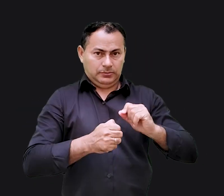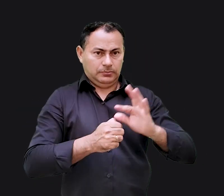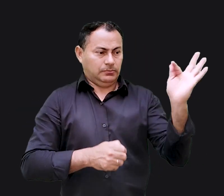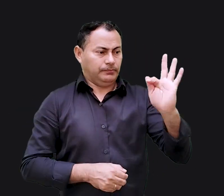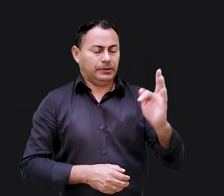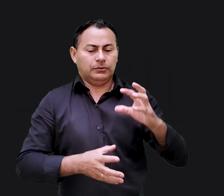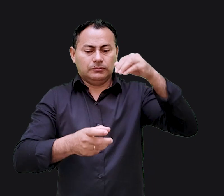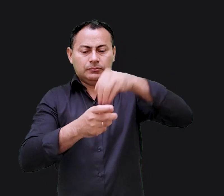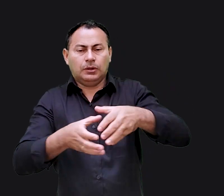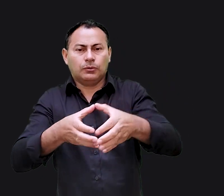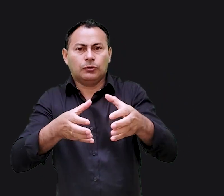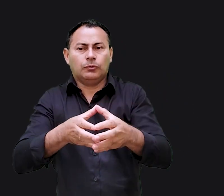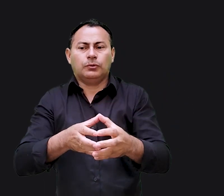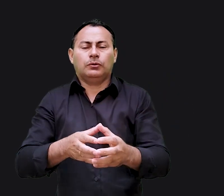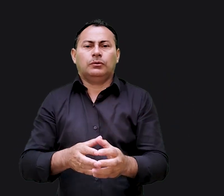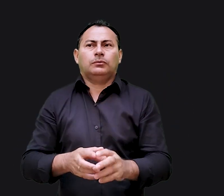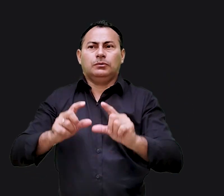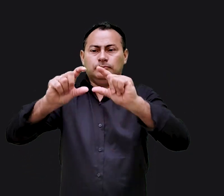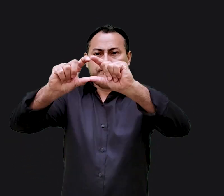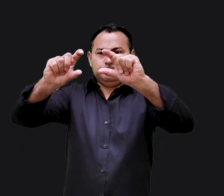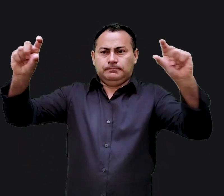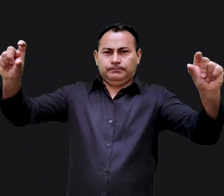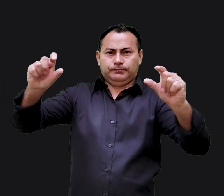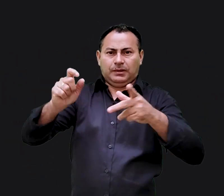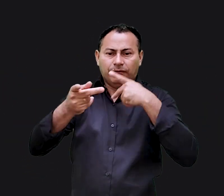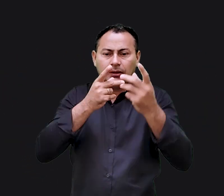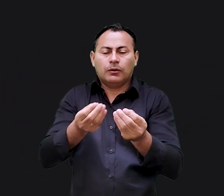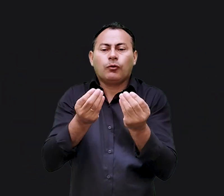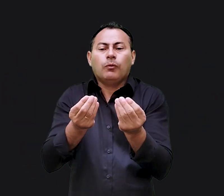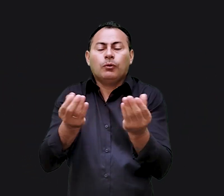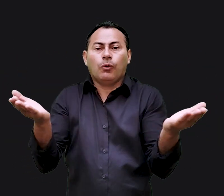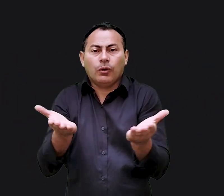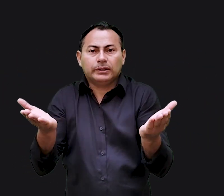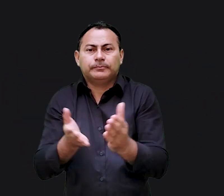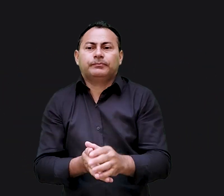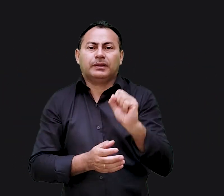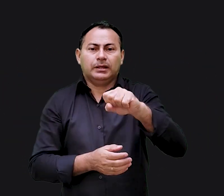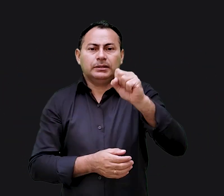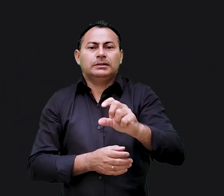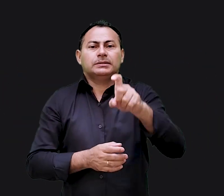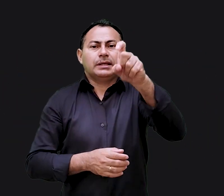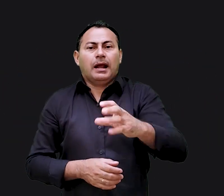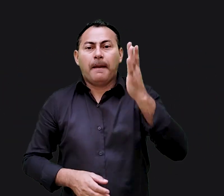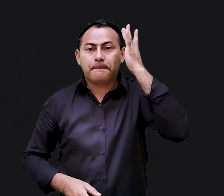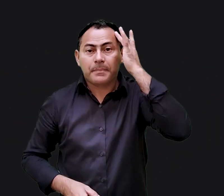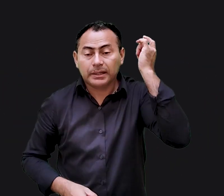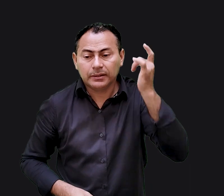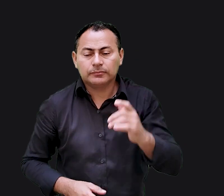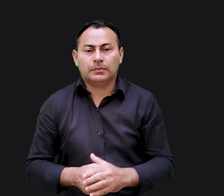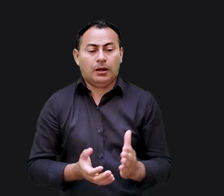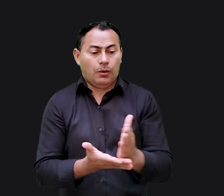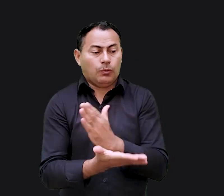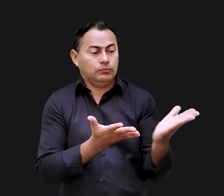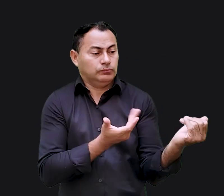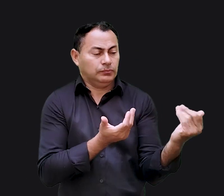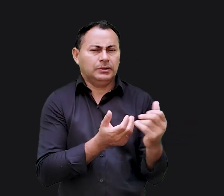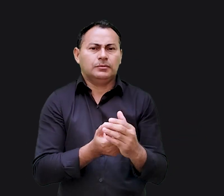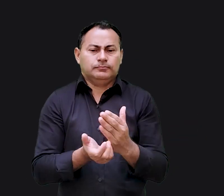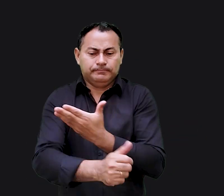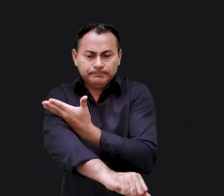estava na faculdade era membro de uma sociedade cujo logotipo dizia como é hoje assim será amanhã alguns jovens